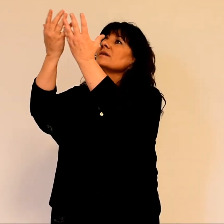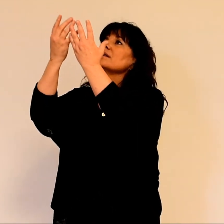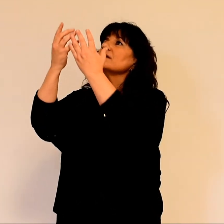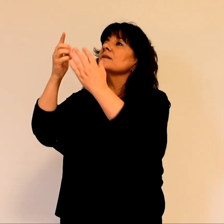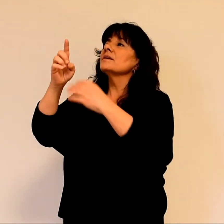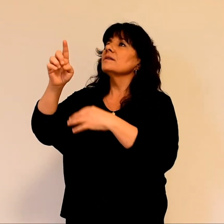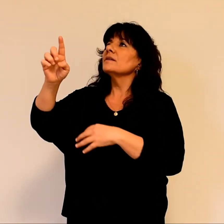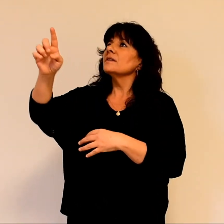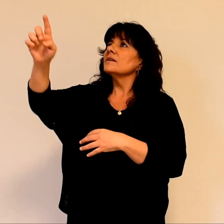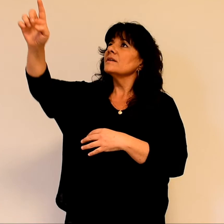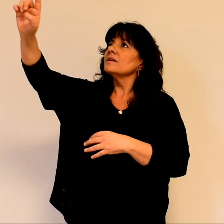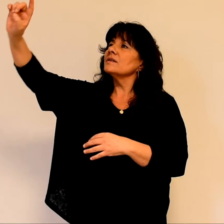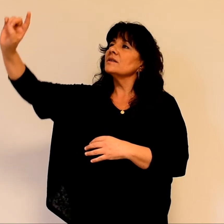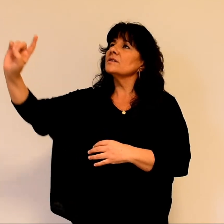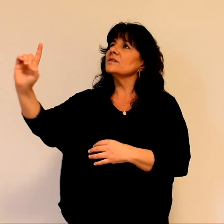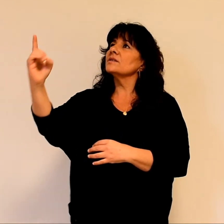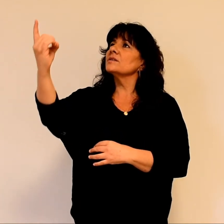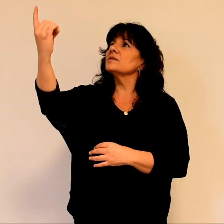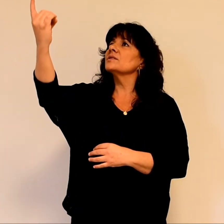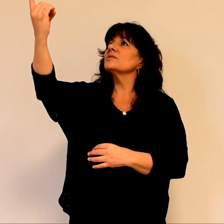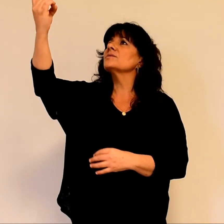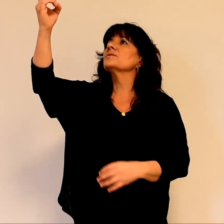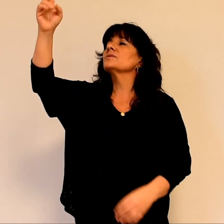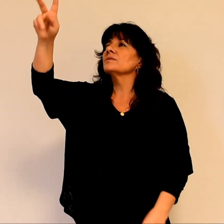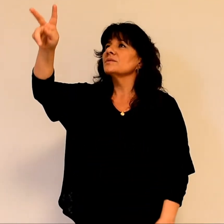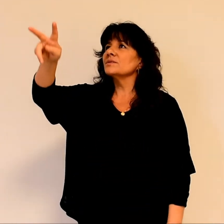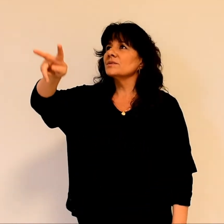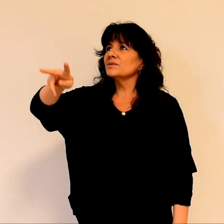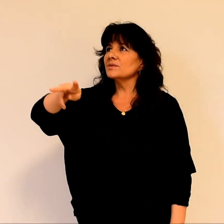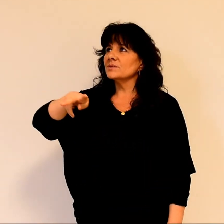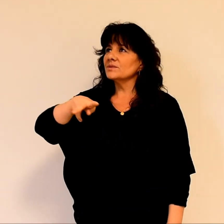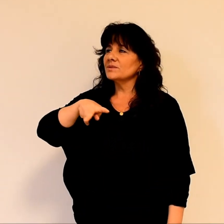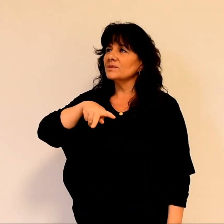vers toi mon Dieu.